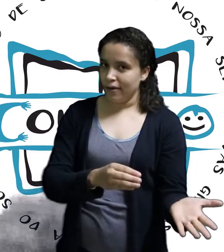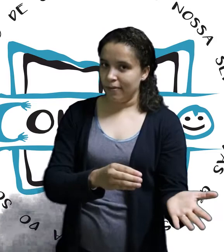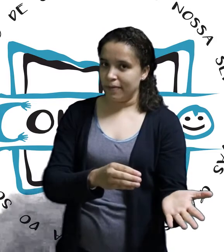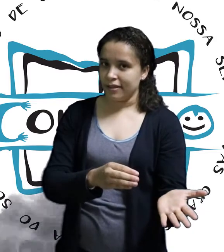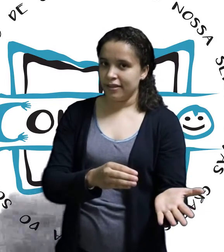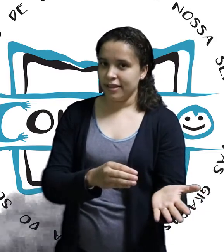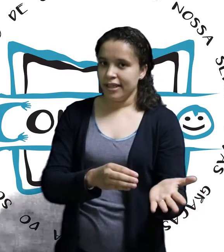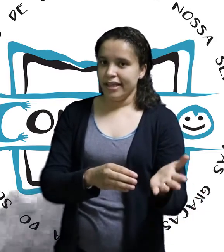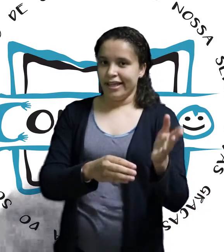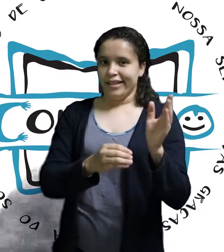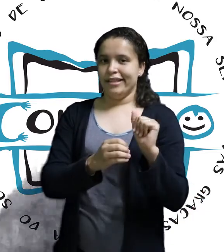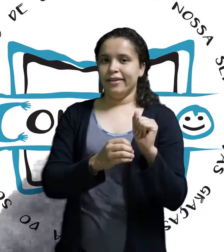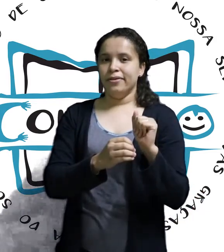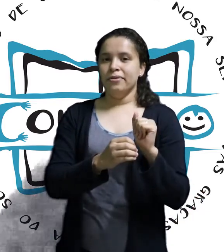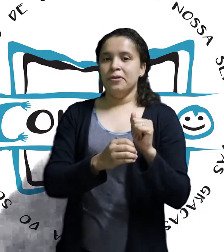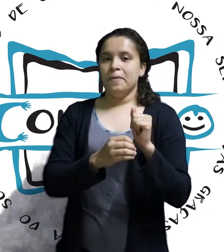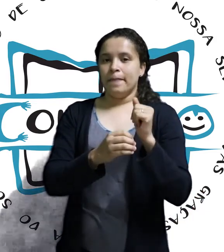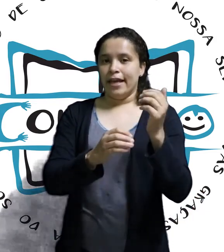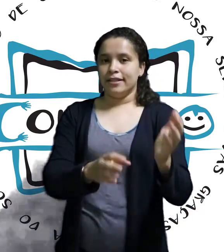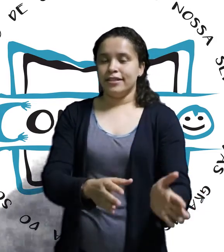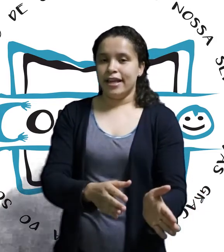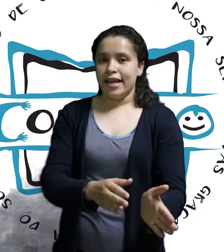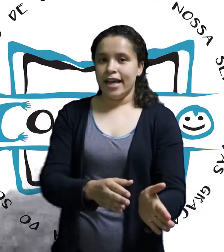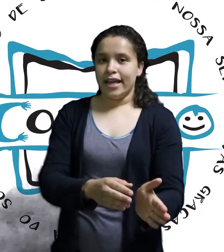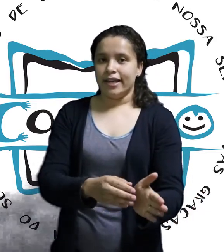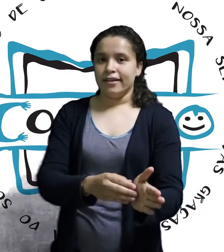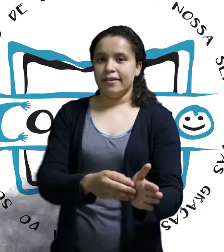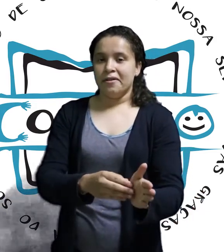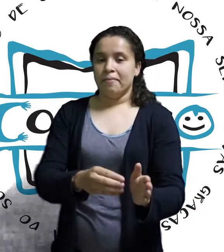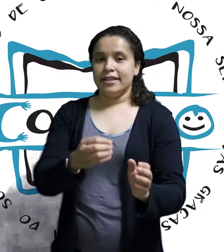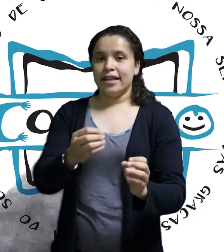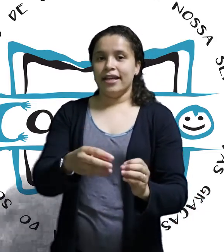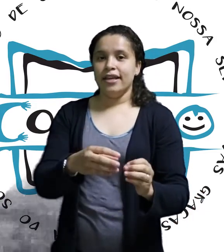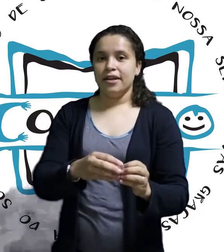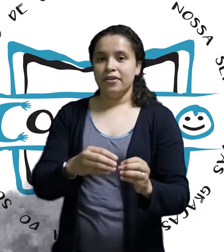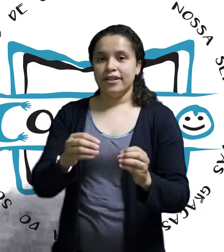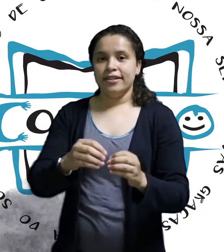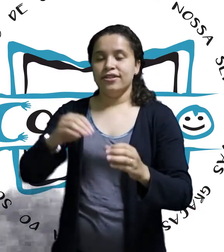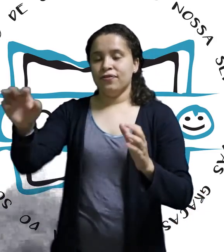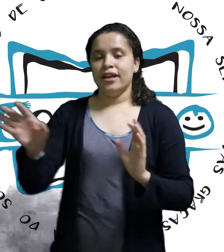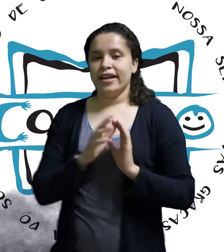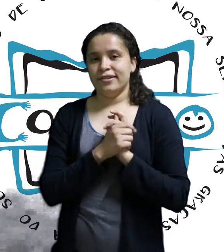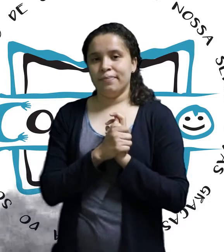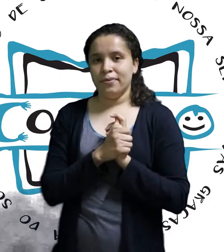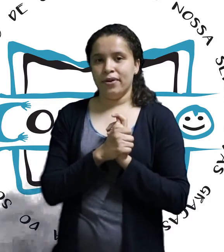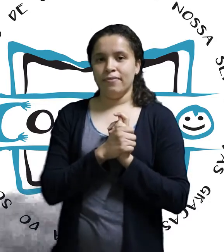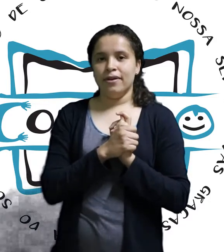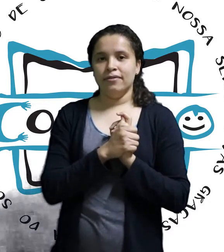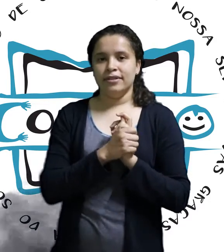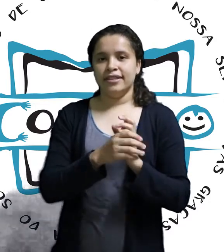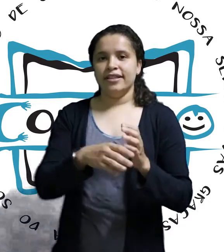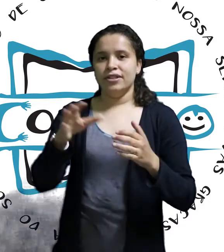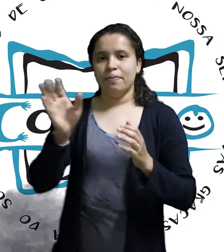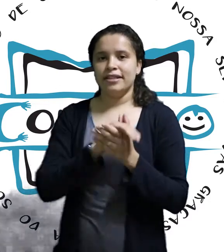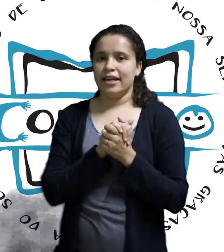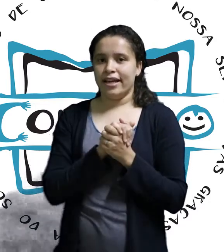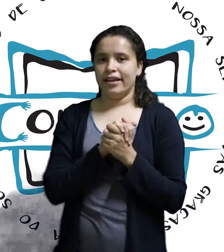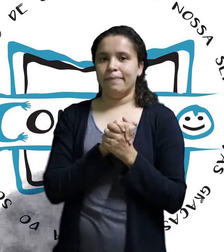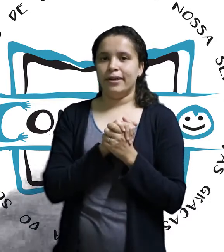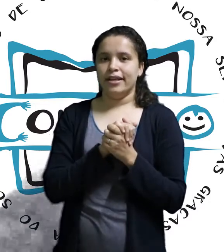a roupa. Então, essa já é a regra. Mas aí, eu esqueci de falar isso para o meu irmão. Esqueci de passar a regra para